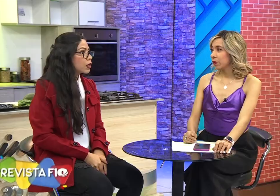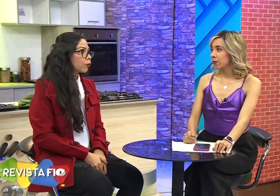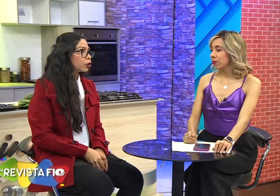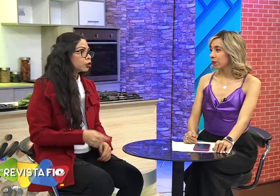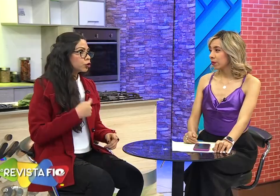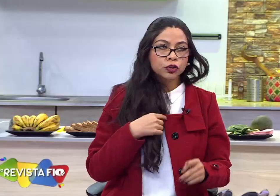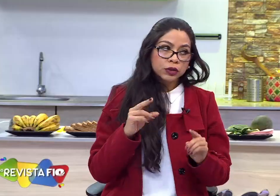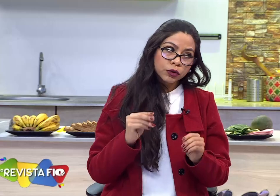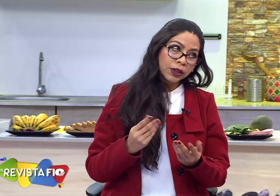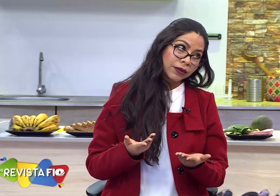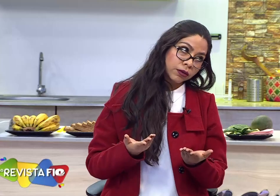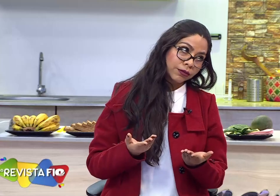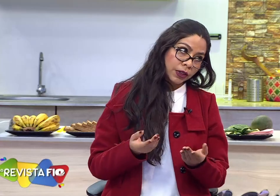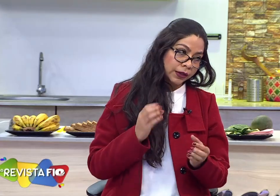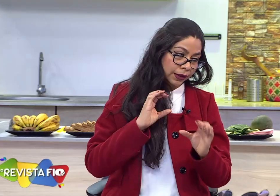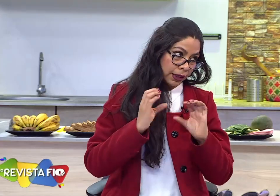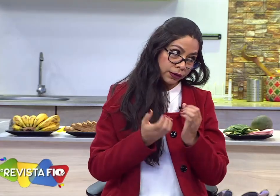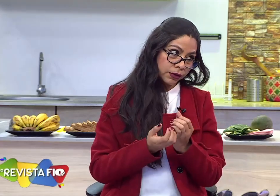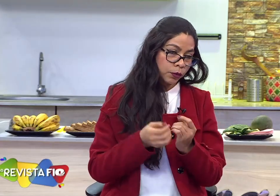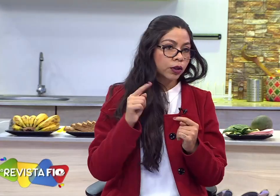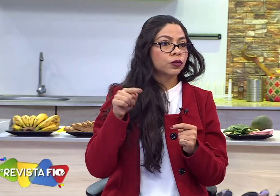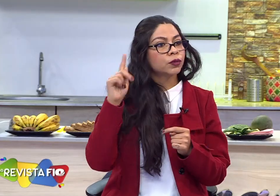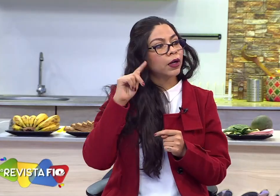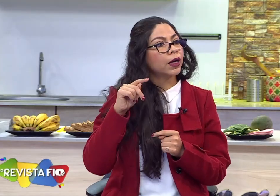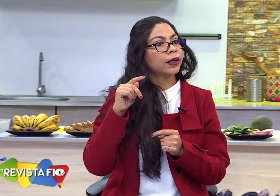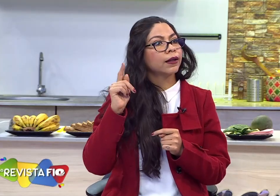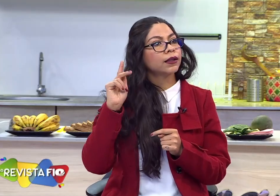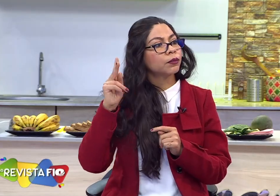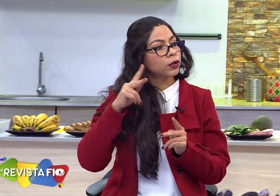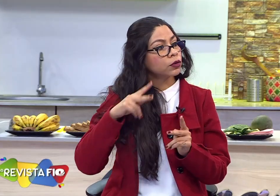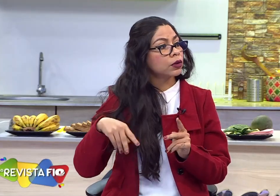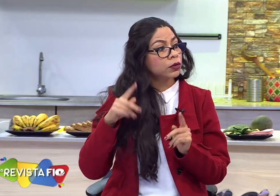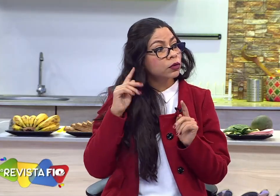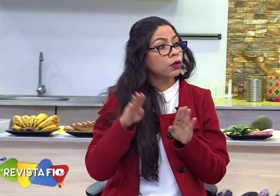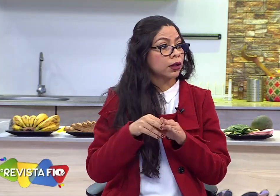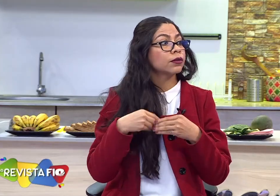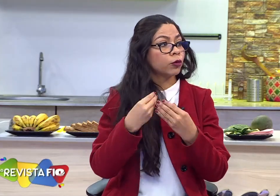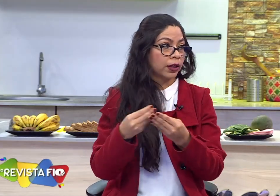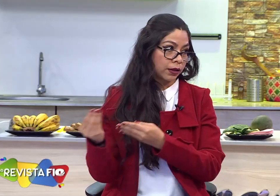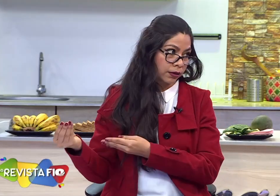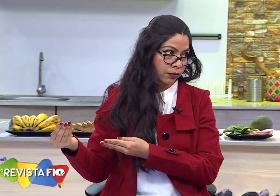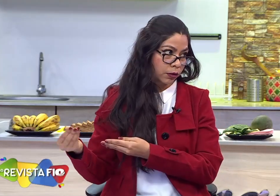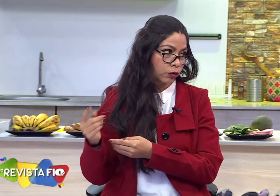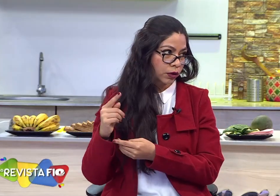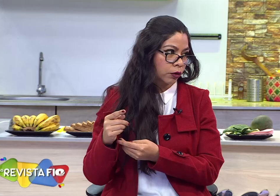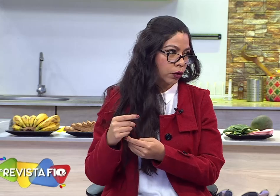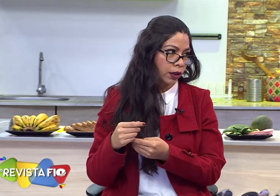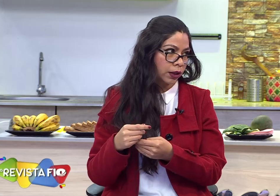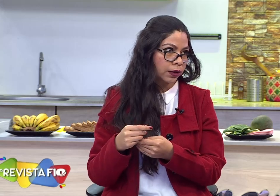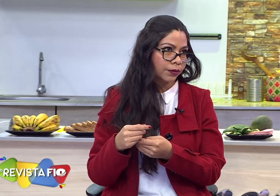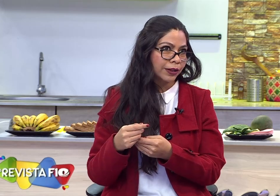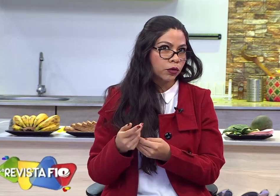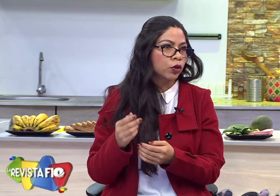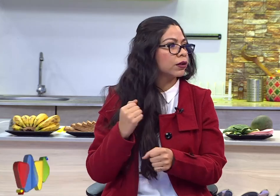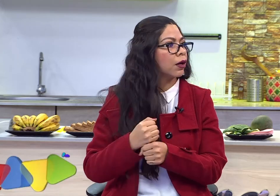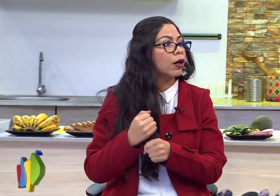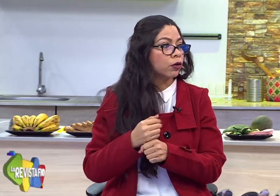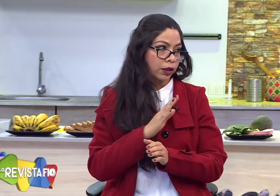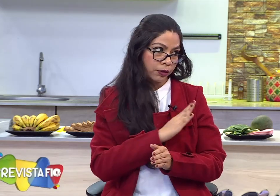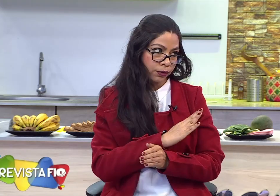Bueno, yo no estoy dando las clases porque esto es para que las personas sordas puedan dar. Eso es algo que es como el trabajo de ellos.